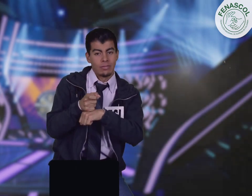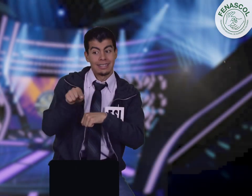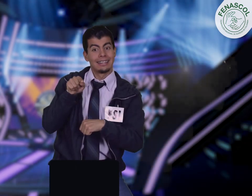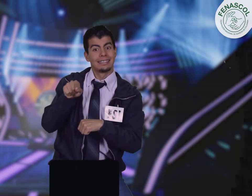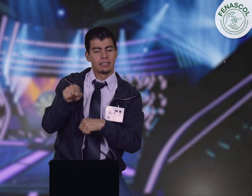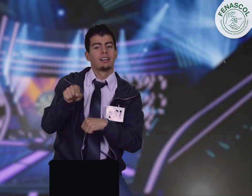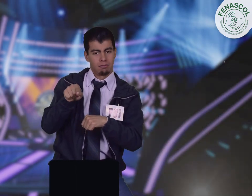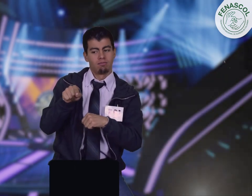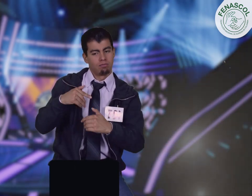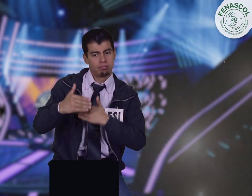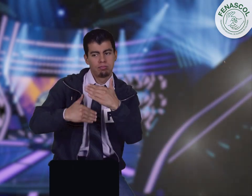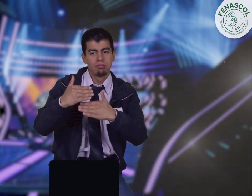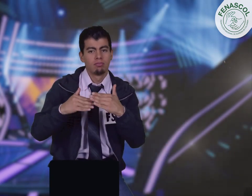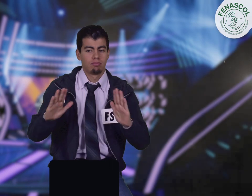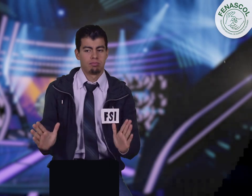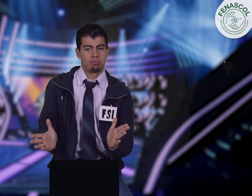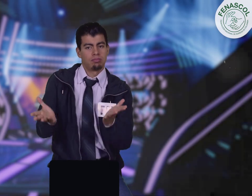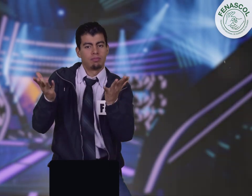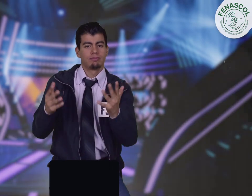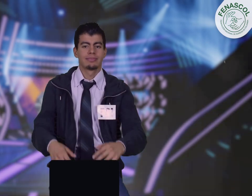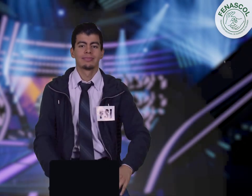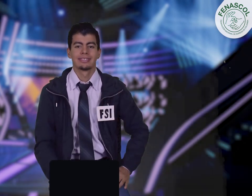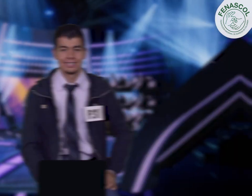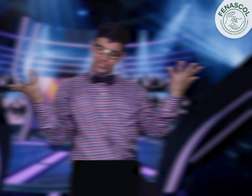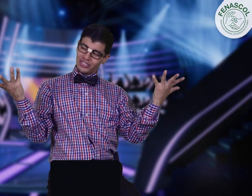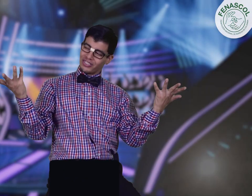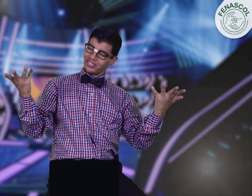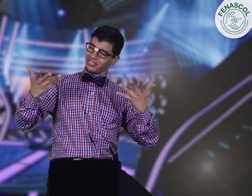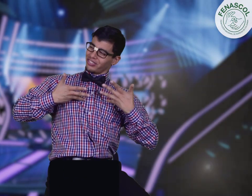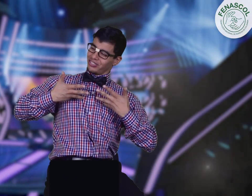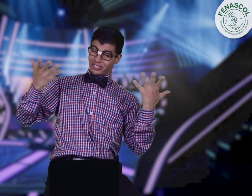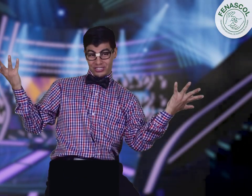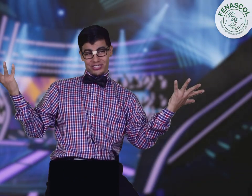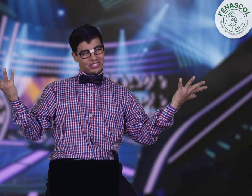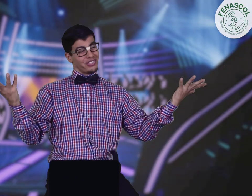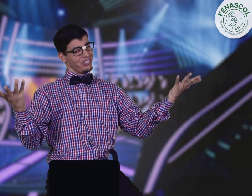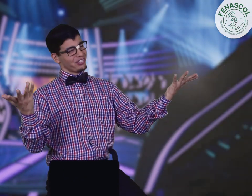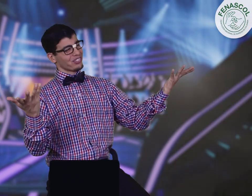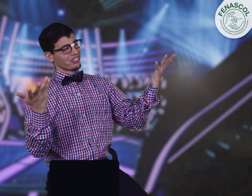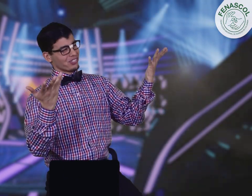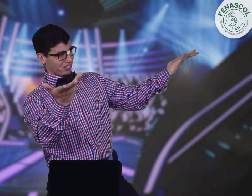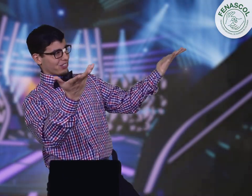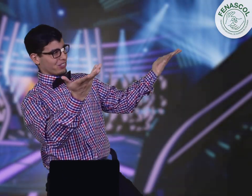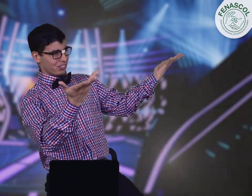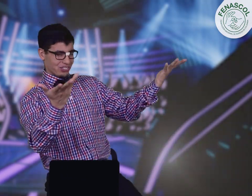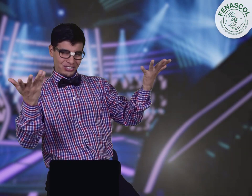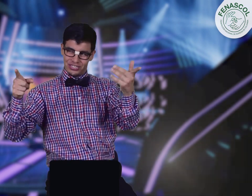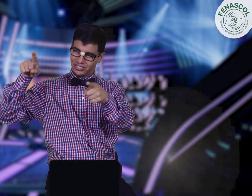vigilan en aras de mejorar los procesos de la organización. ¿Cómo me vio? ¡Esto es para ustedes!